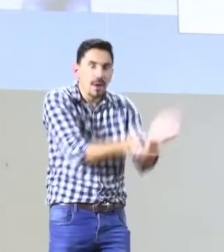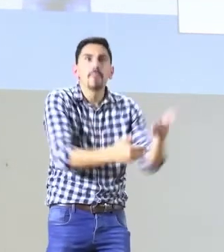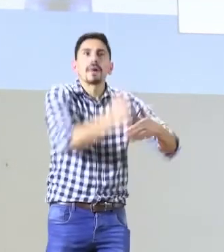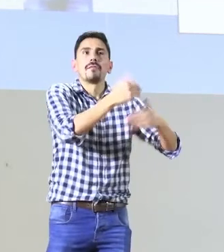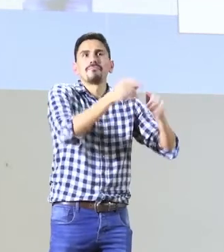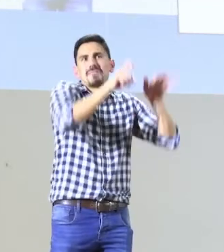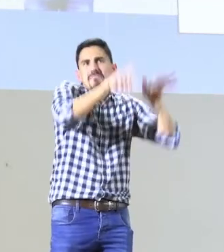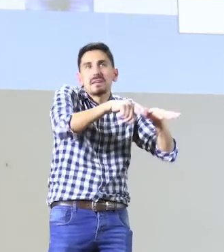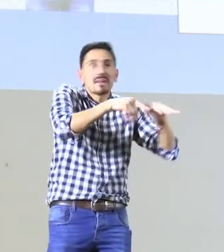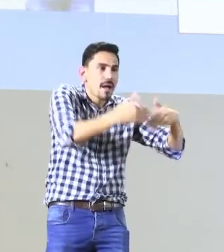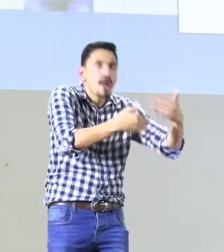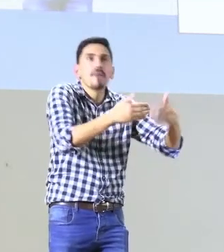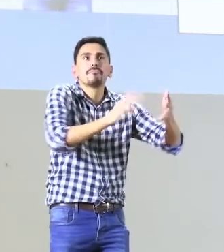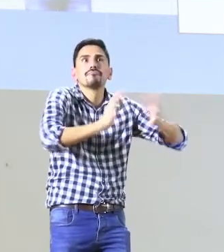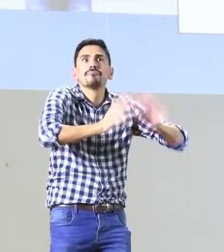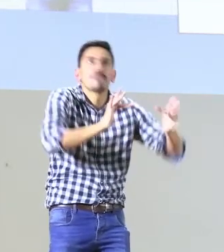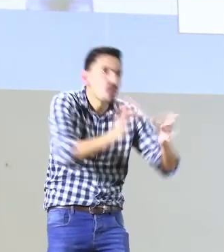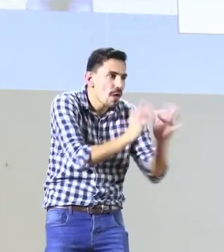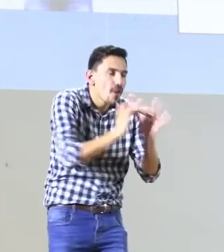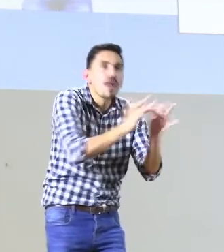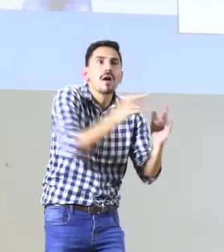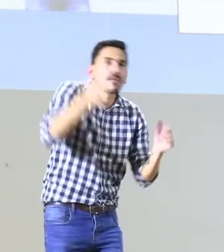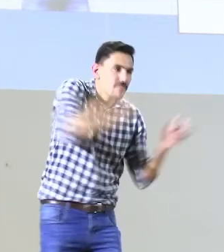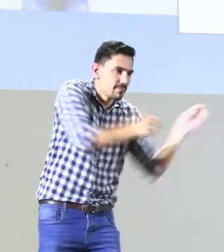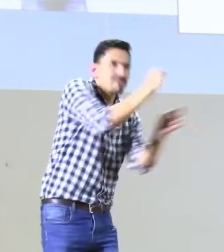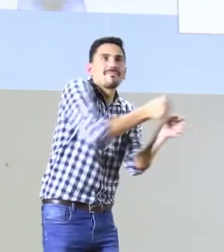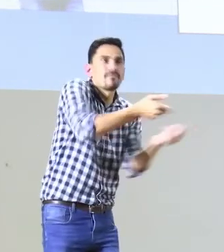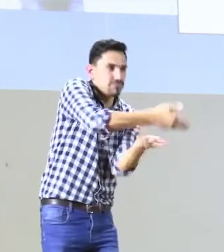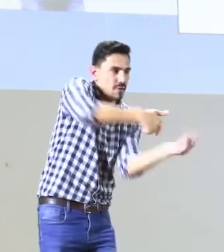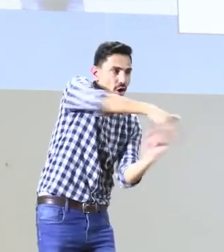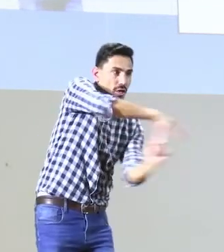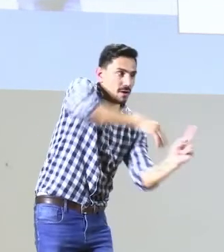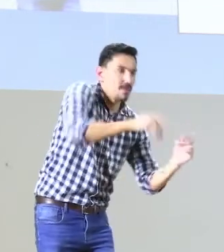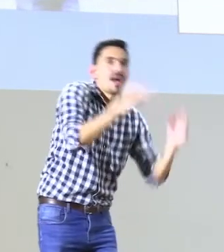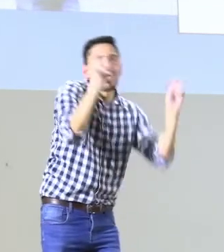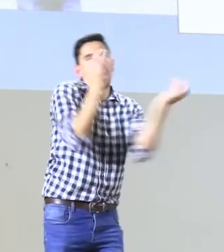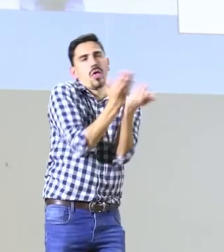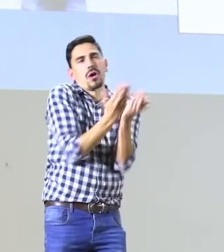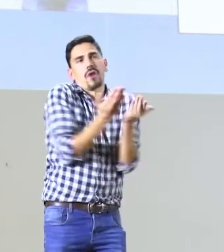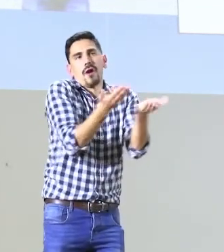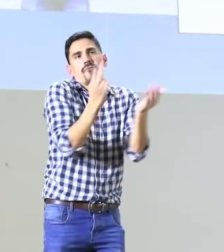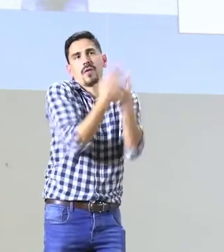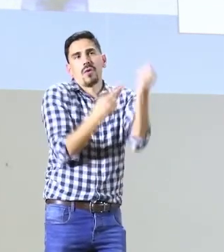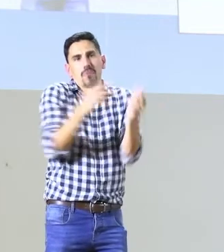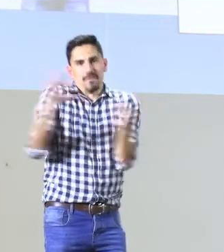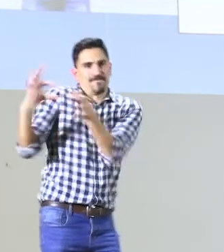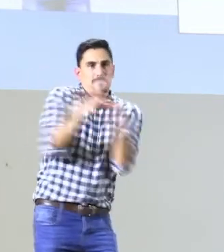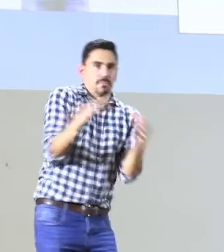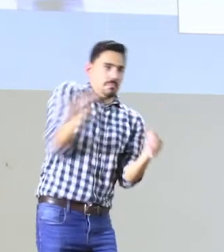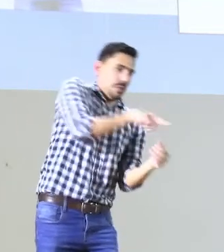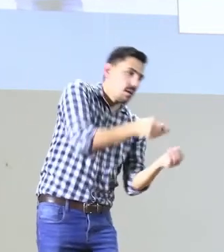el ICBF para que los niños desde los seis meses estén en unos entornos